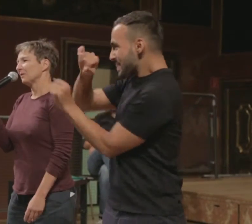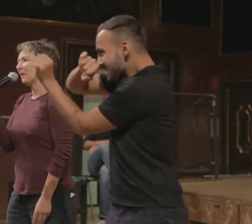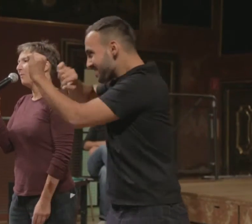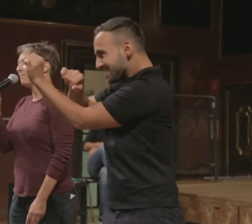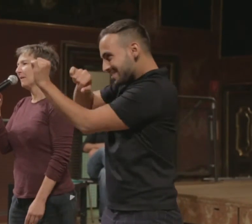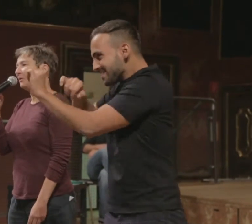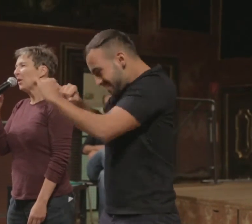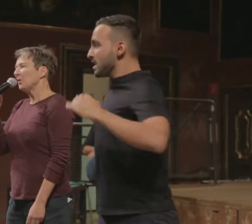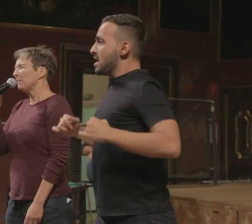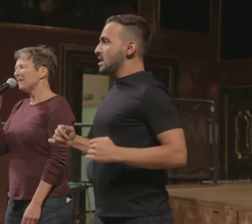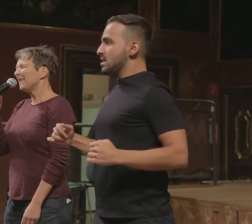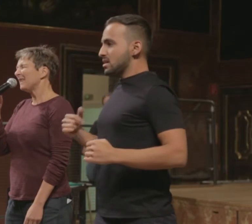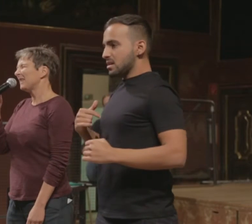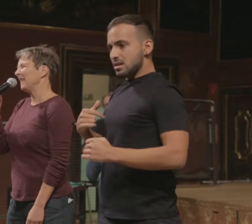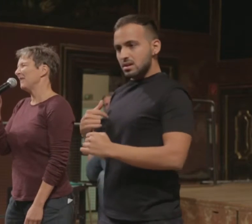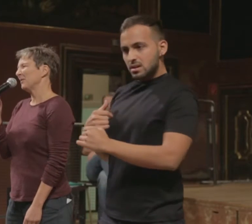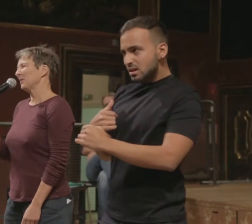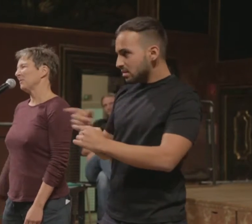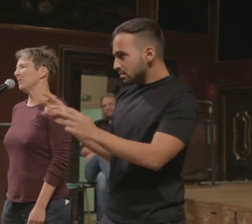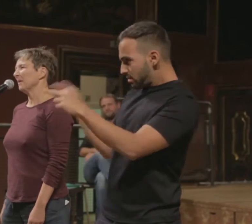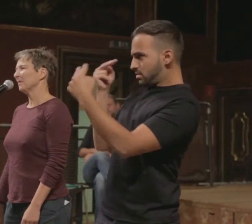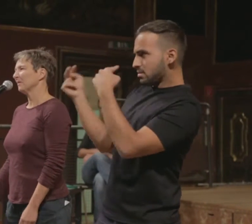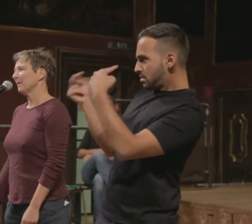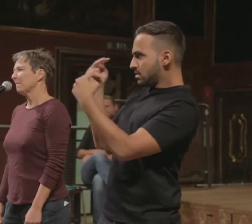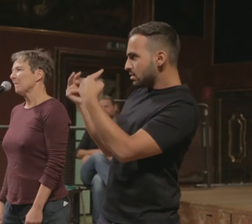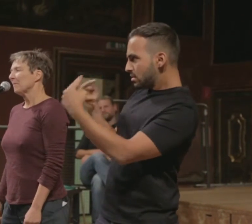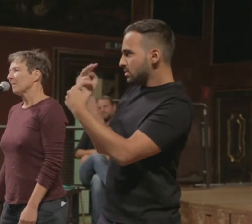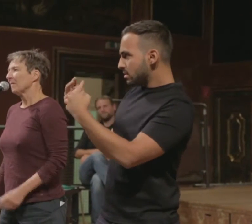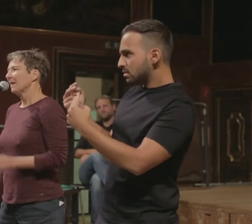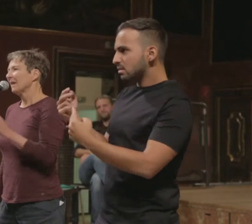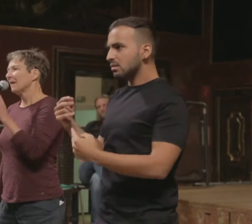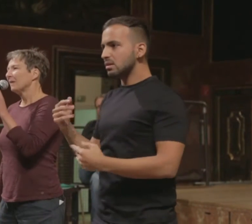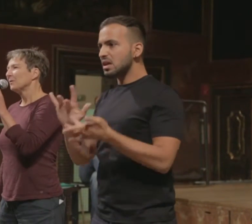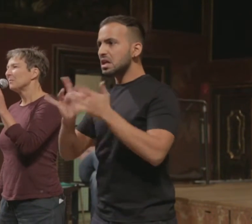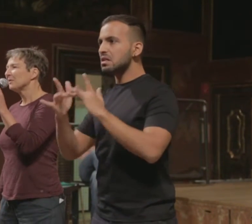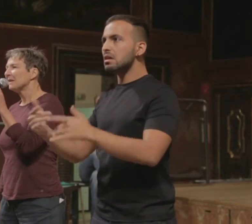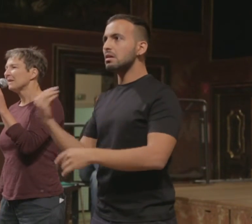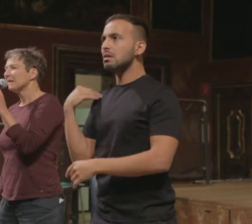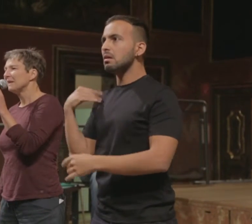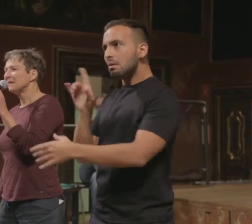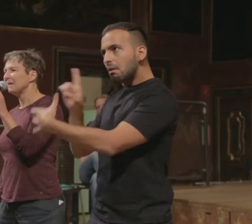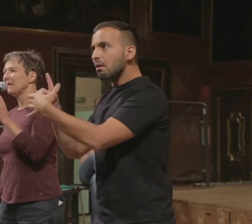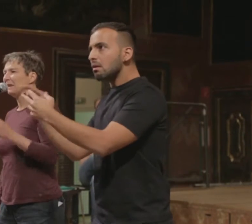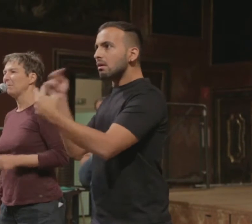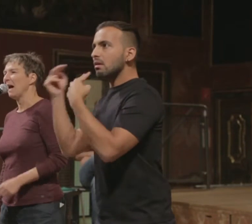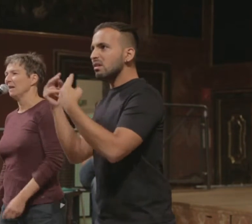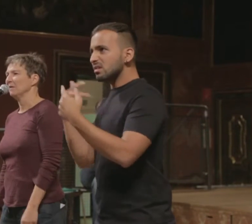das Glauben macht, du bist nicht ständig unter Beobachtung. Du musst dich nicht täglich paaren